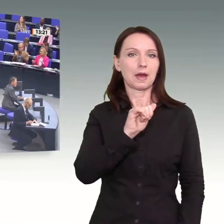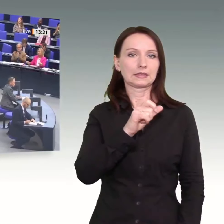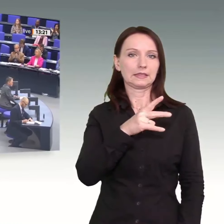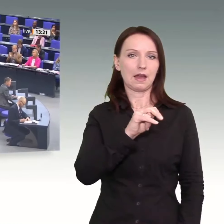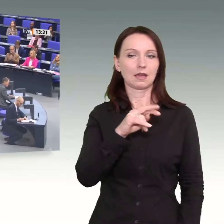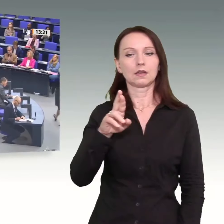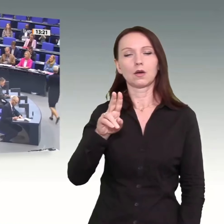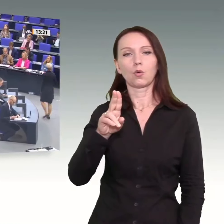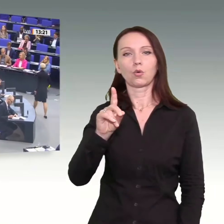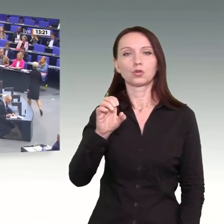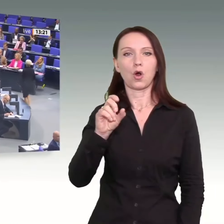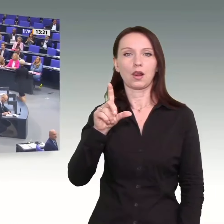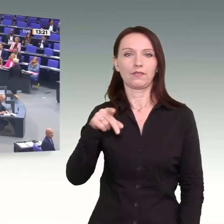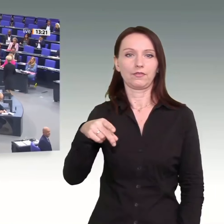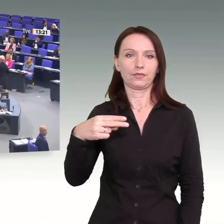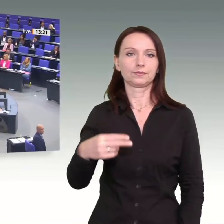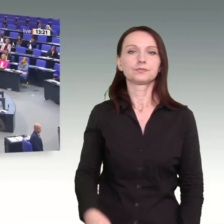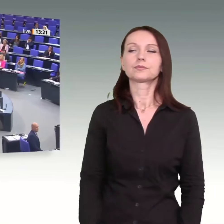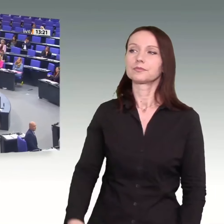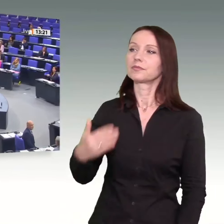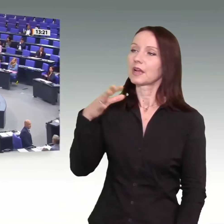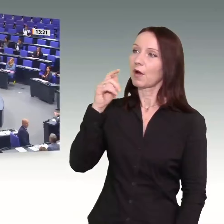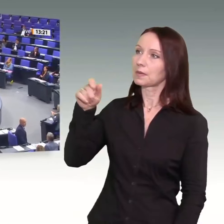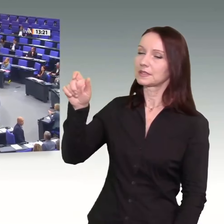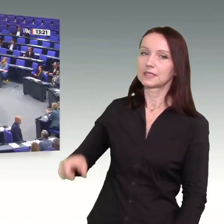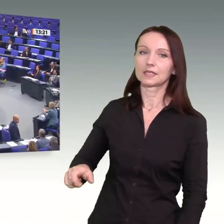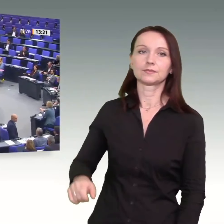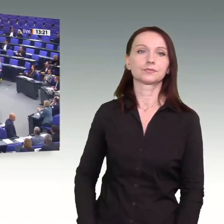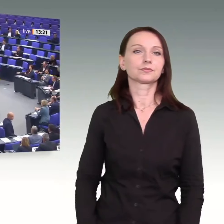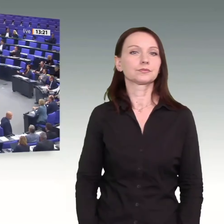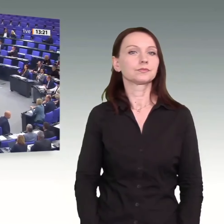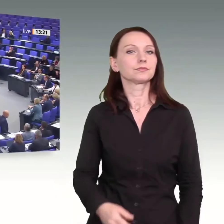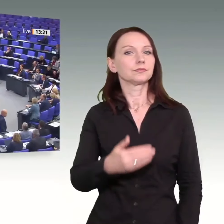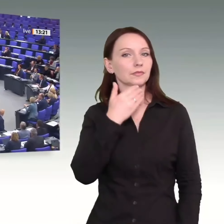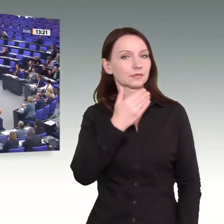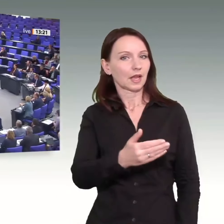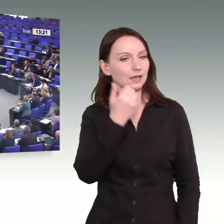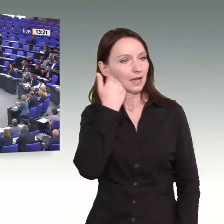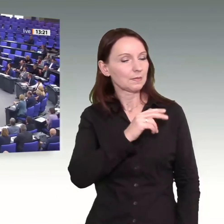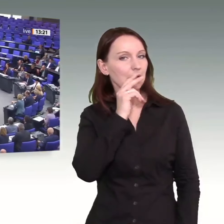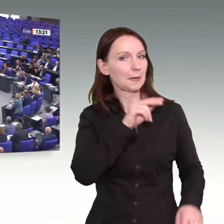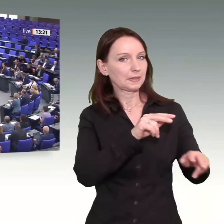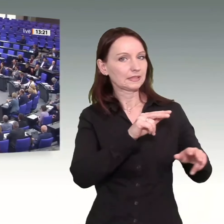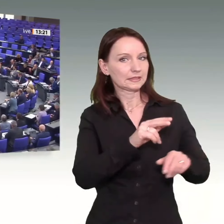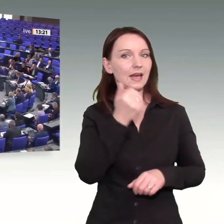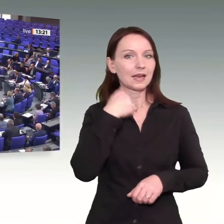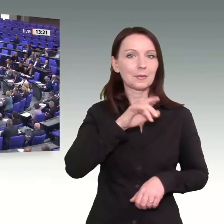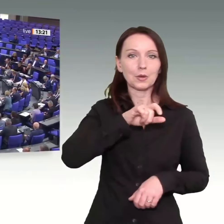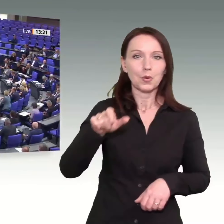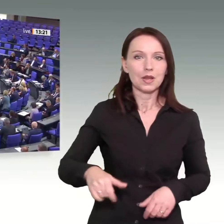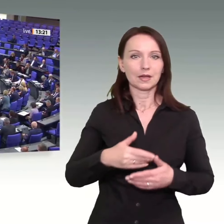Vielen Dank. Sehr geehrte Frau Präsidentin! Lieber Herr Minister! Liebe Kolleginnen und Kollegen! Wir haben gerade gehört, die Lektüre der Anfrage würde